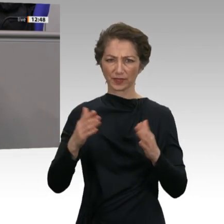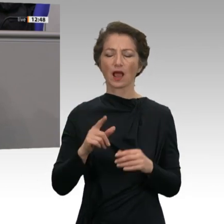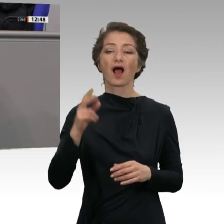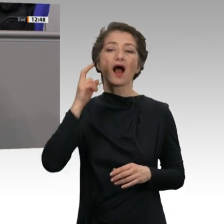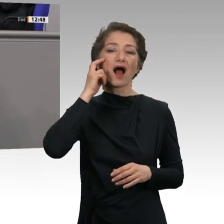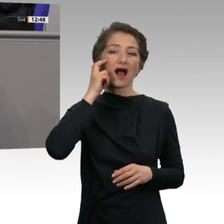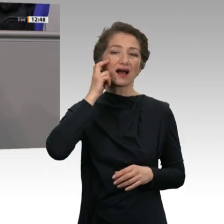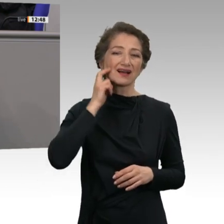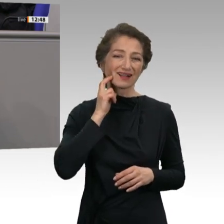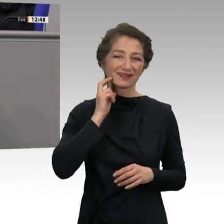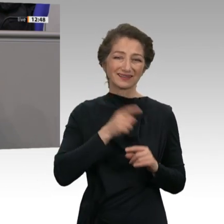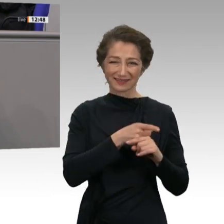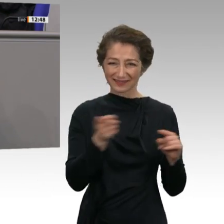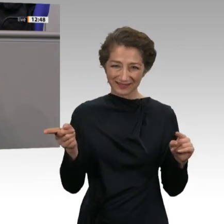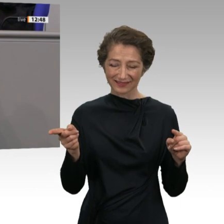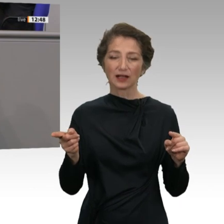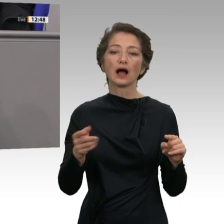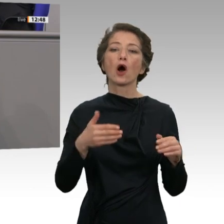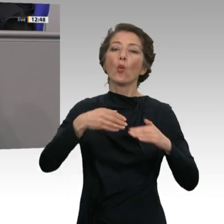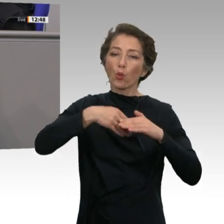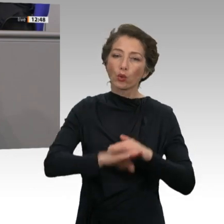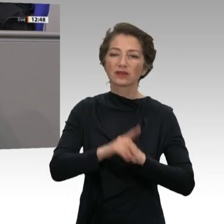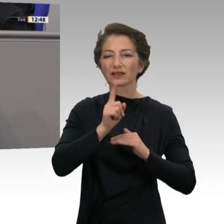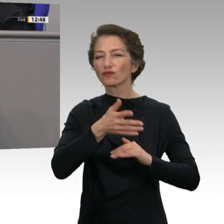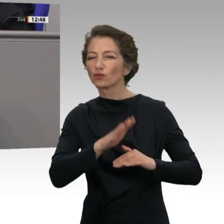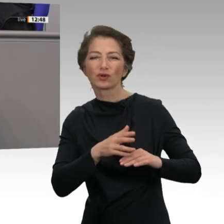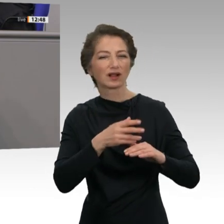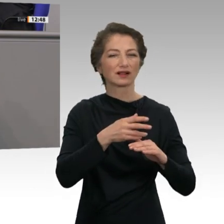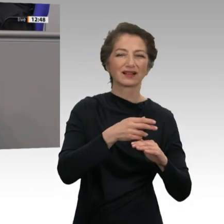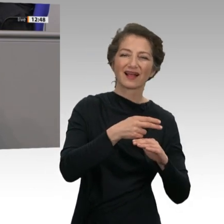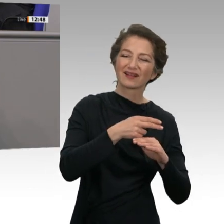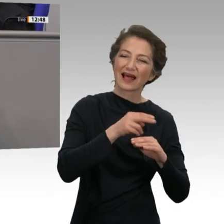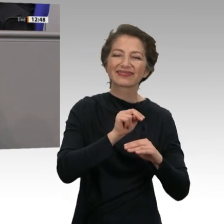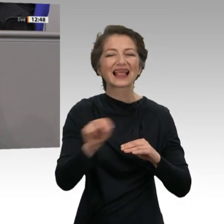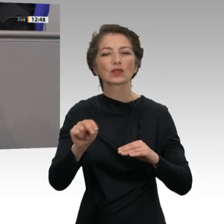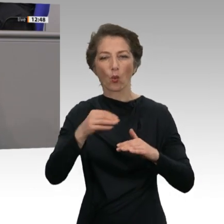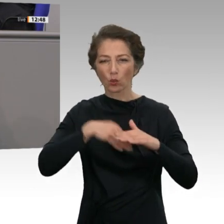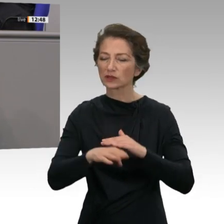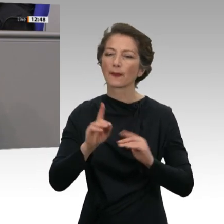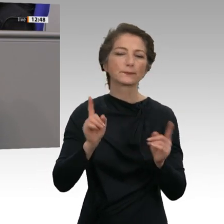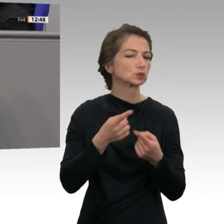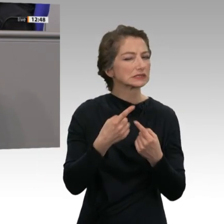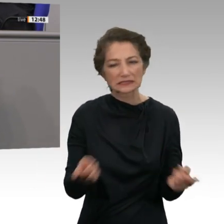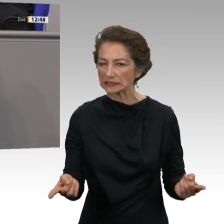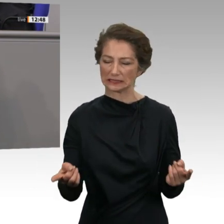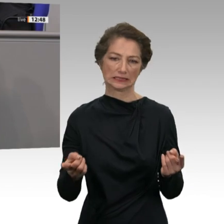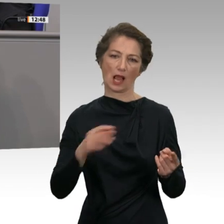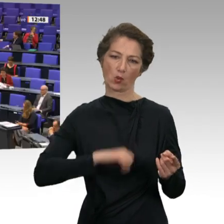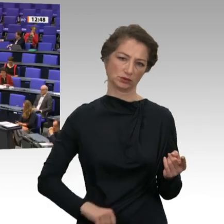netto leben muss, im Einzelfall in teuren Städten ergänzt um ein reformiertes Wohngeld. Wir wollen